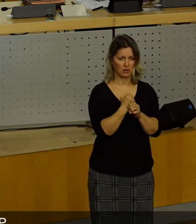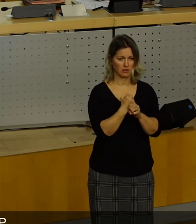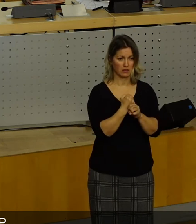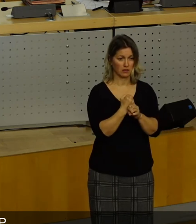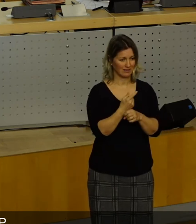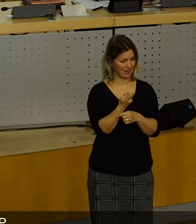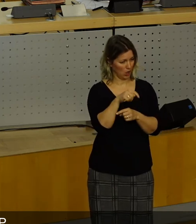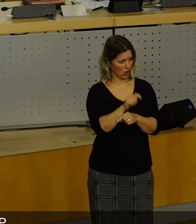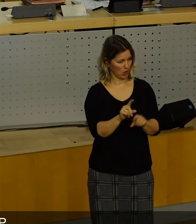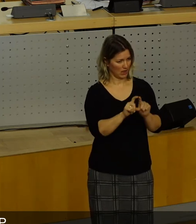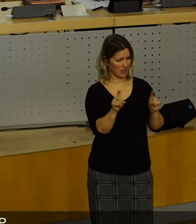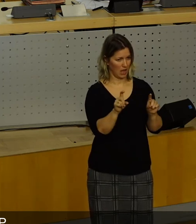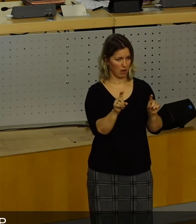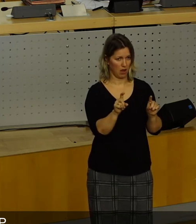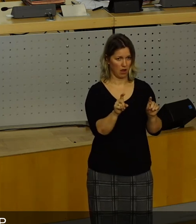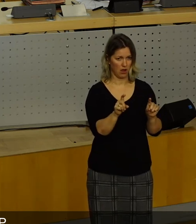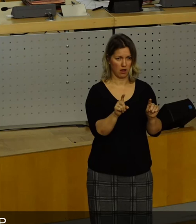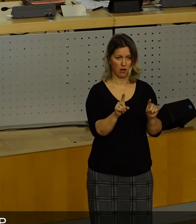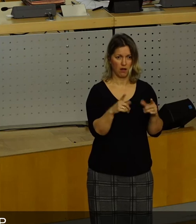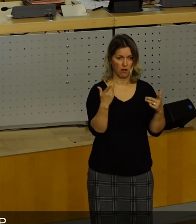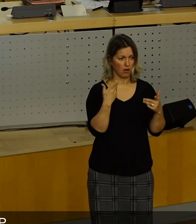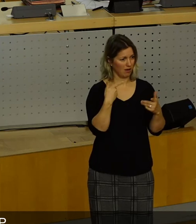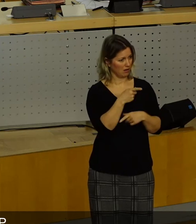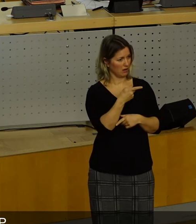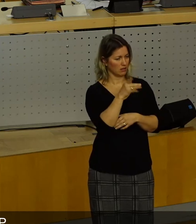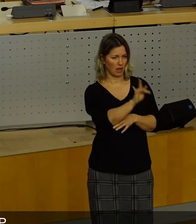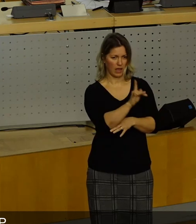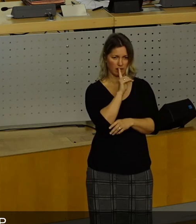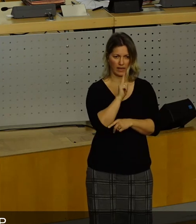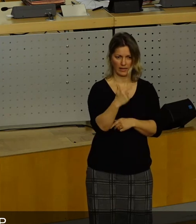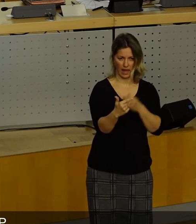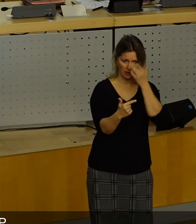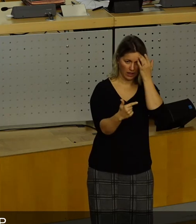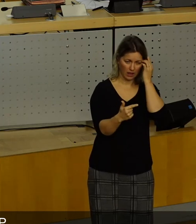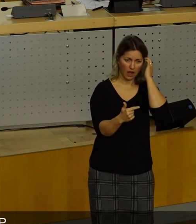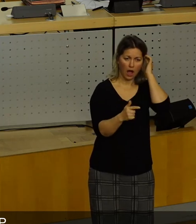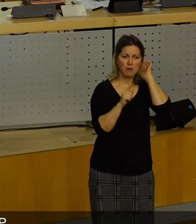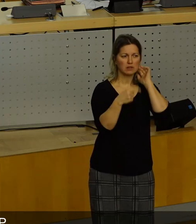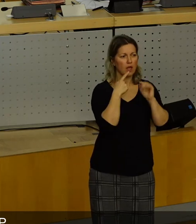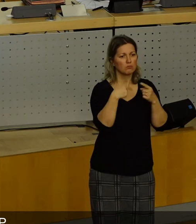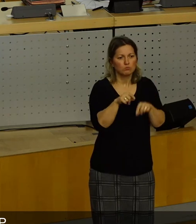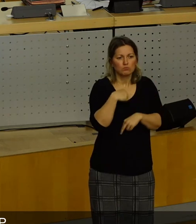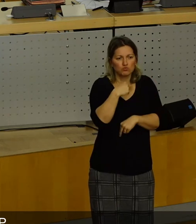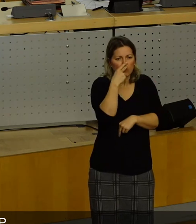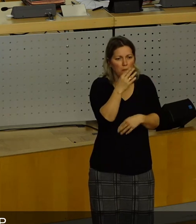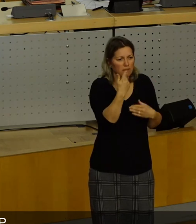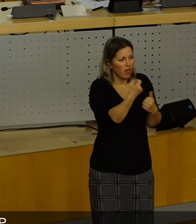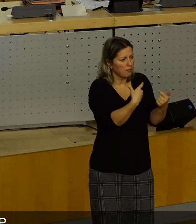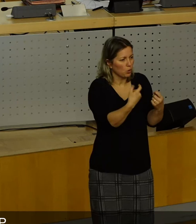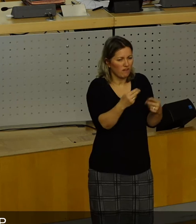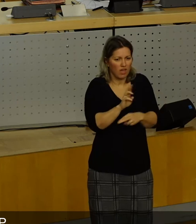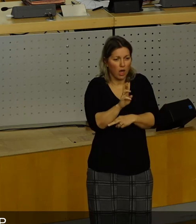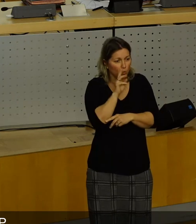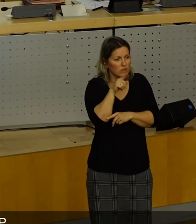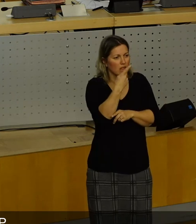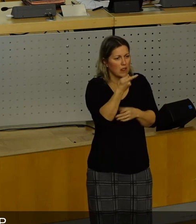heute. Nur darum geht es heute. Dagegen haben wir gar nichts. Wie man dann die Kandidaten, man muss erst mal gucken, wer sich bewirbt, wie man das dann bewertet,